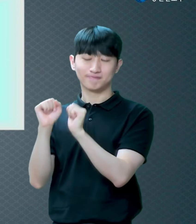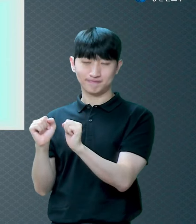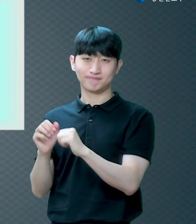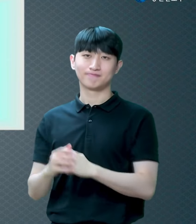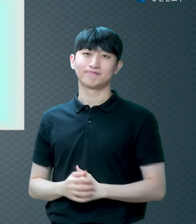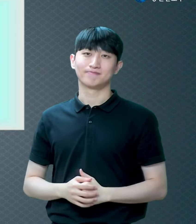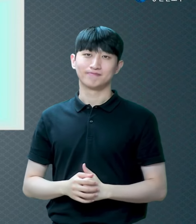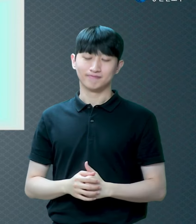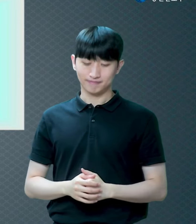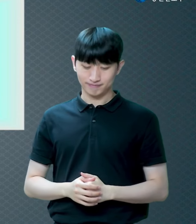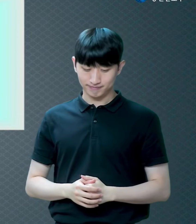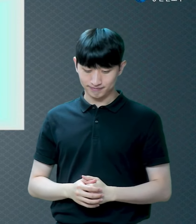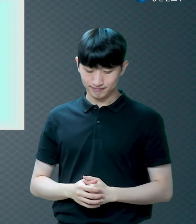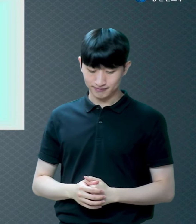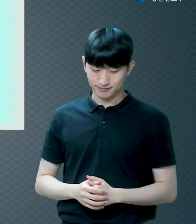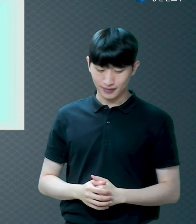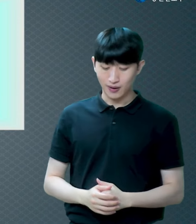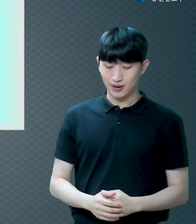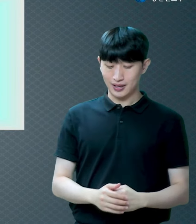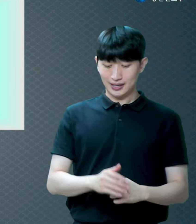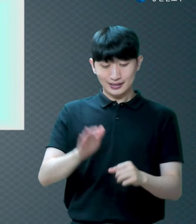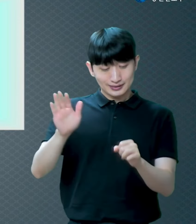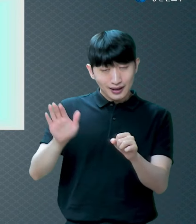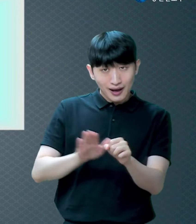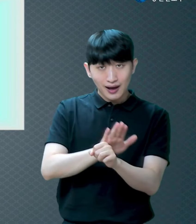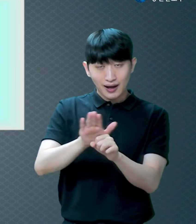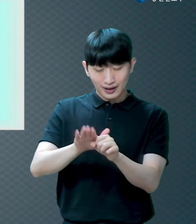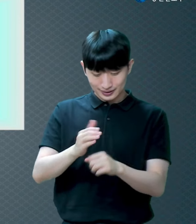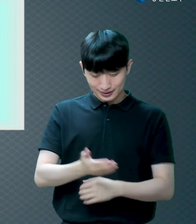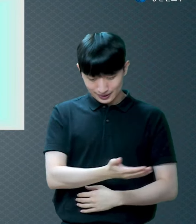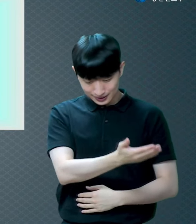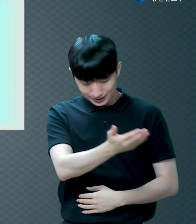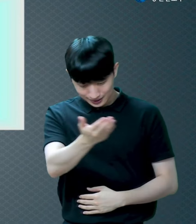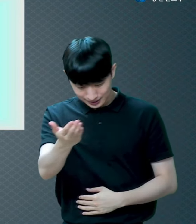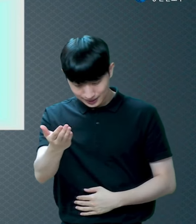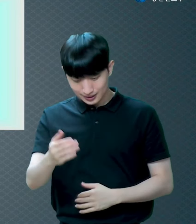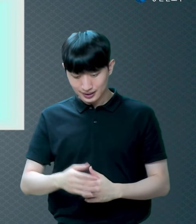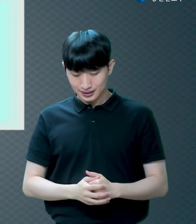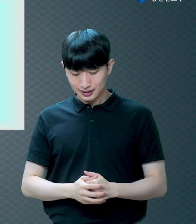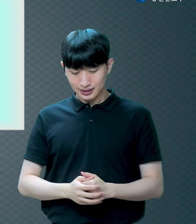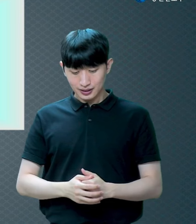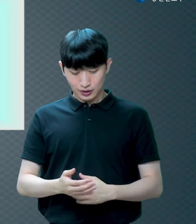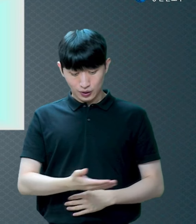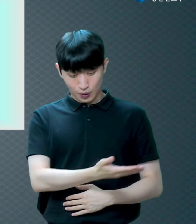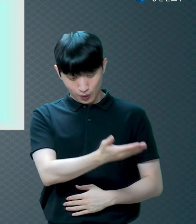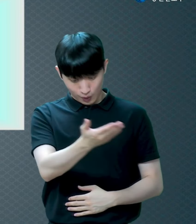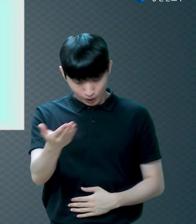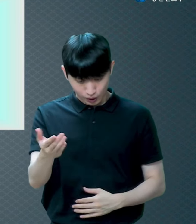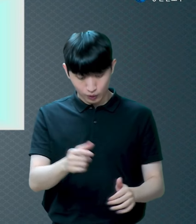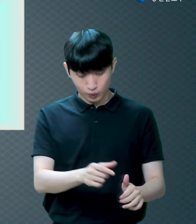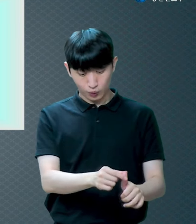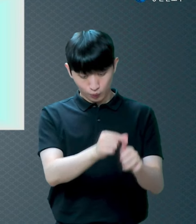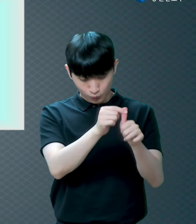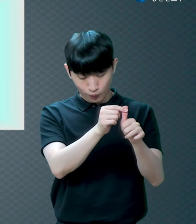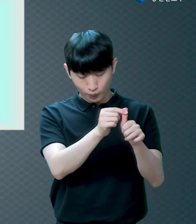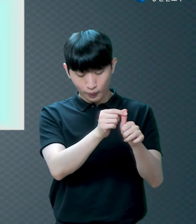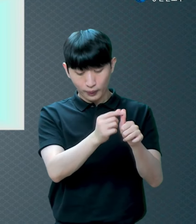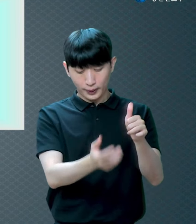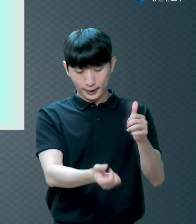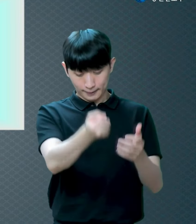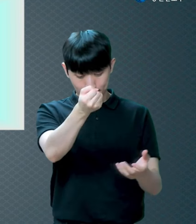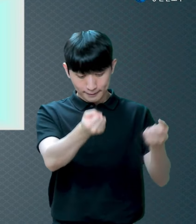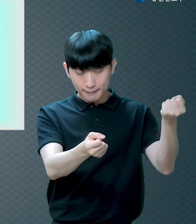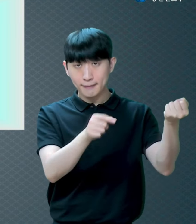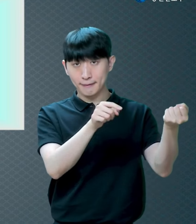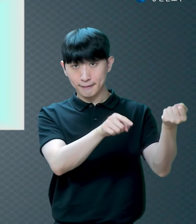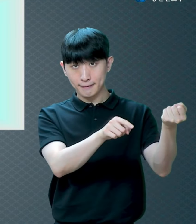사랑하는 자들아 내가 우리의 일반으로 얻은 구원을 들어 일반으로